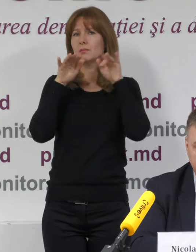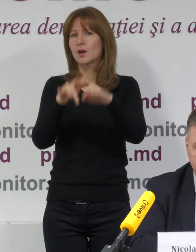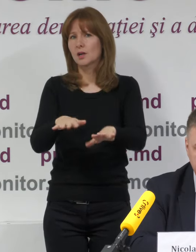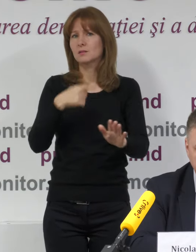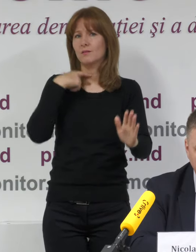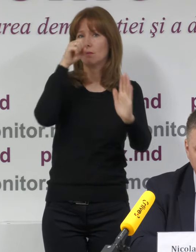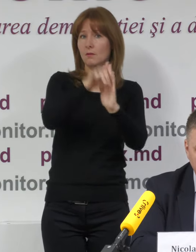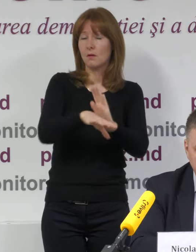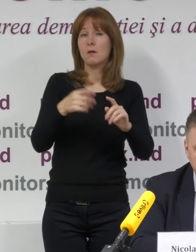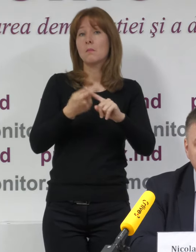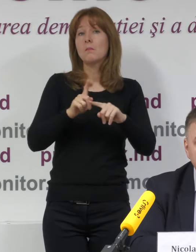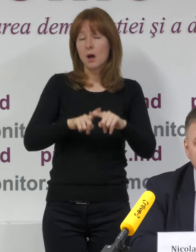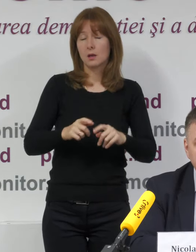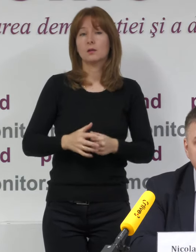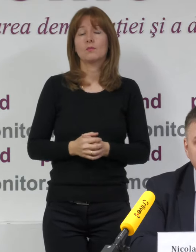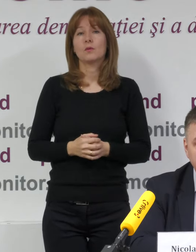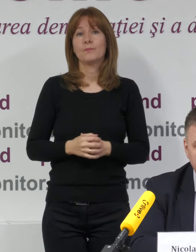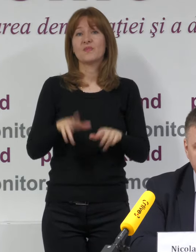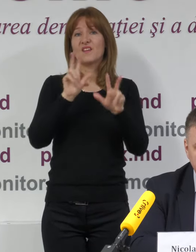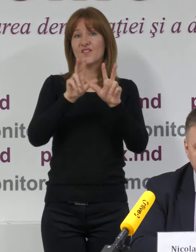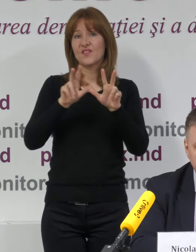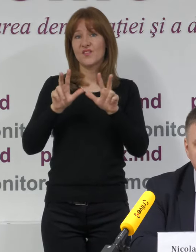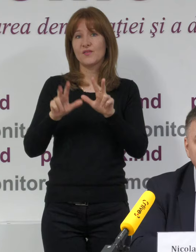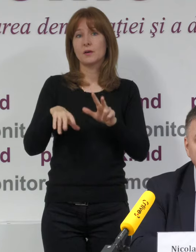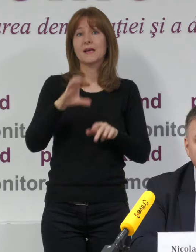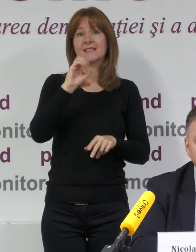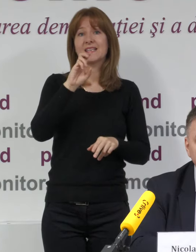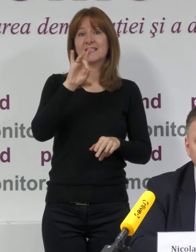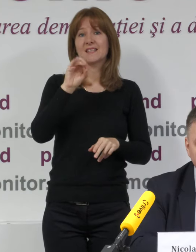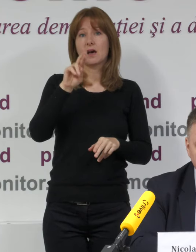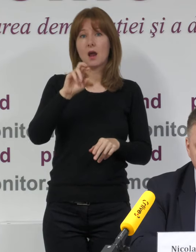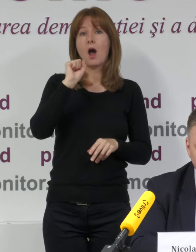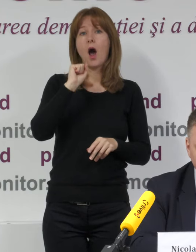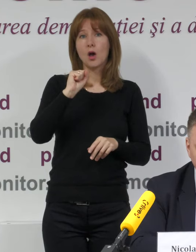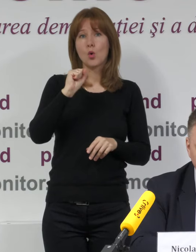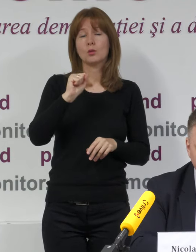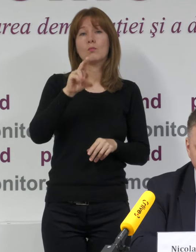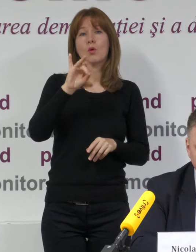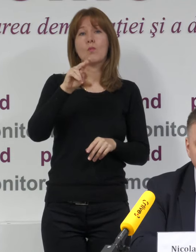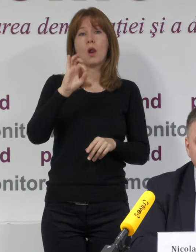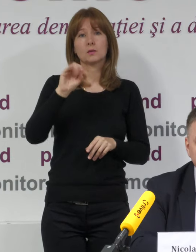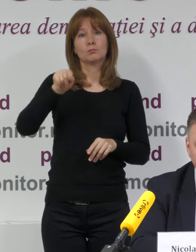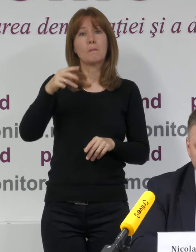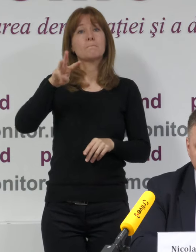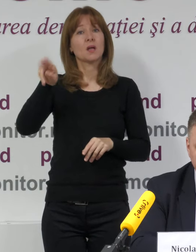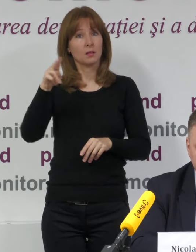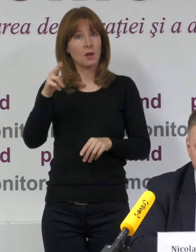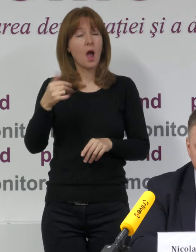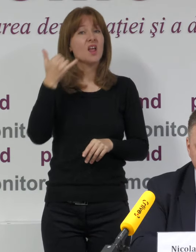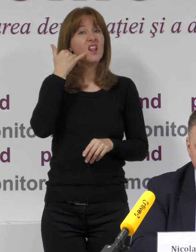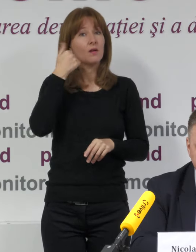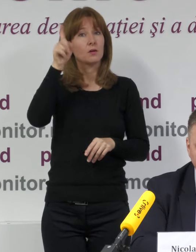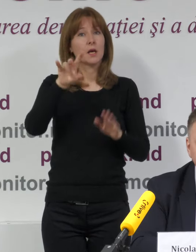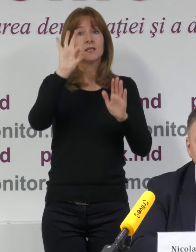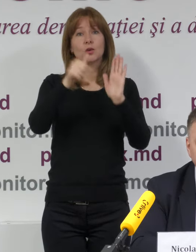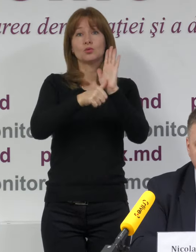dacă le observați. Deci, adresa de e-mail este sesizare-arond-promolex.media, iar numărul de telefon este